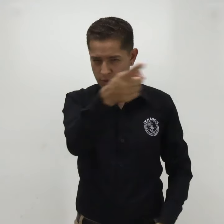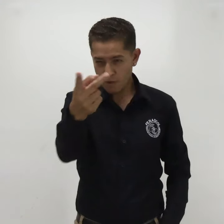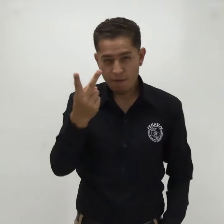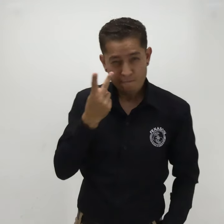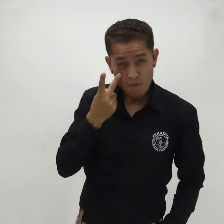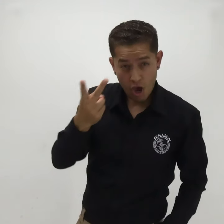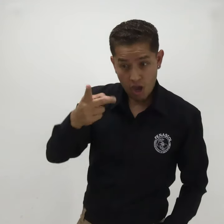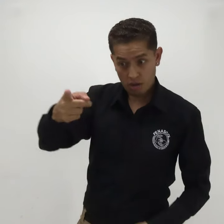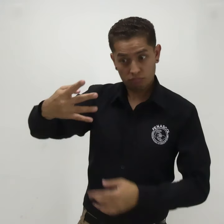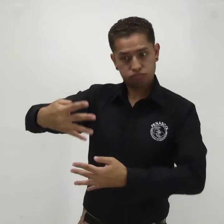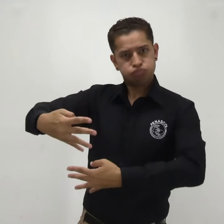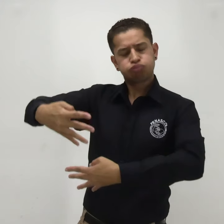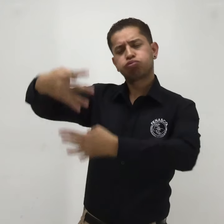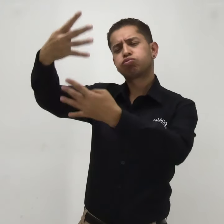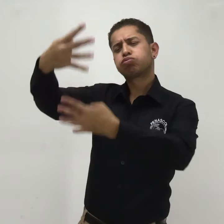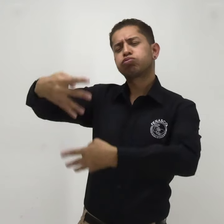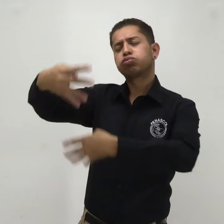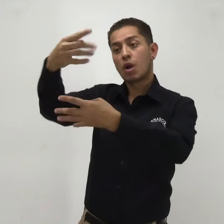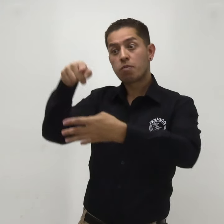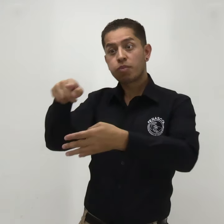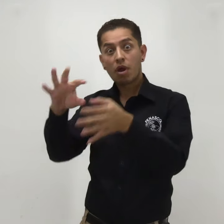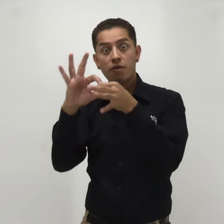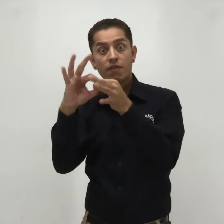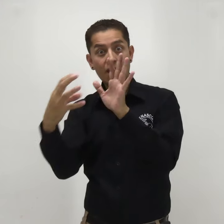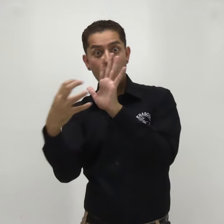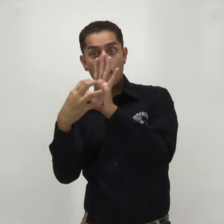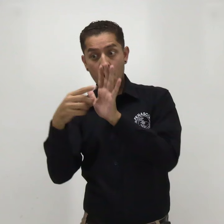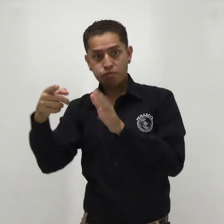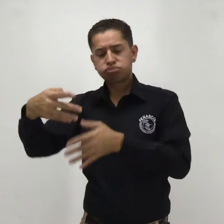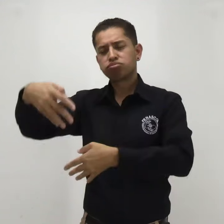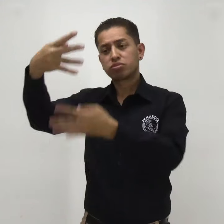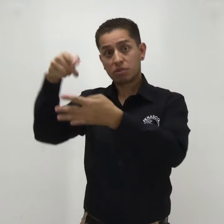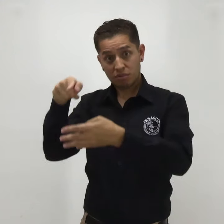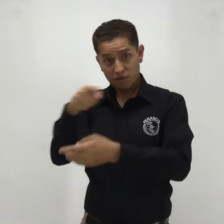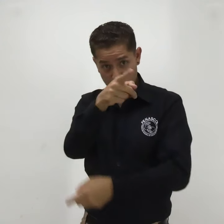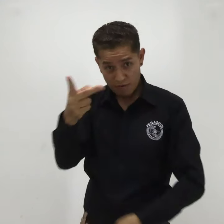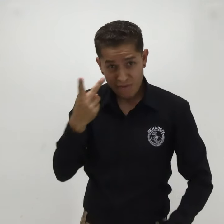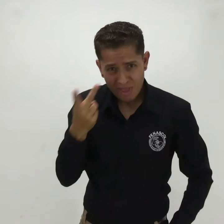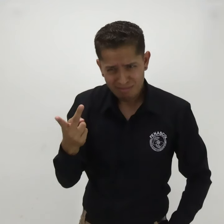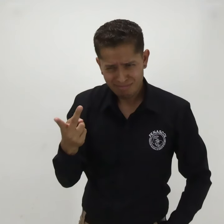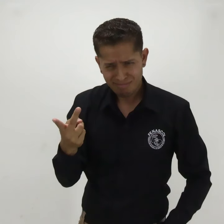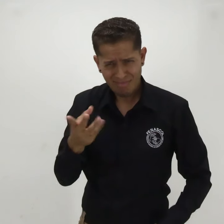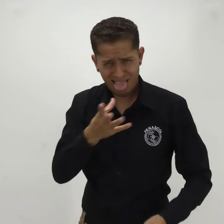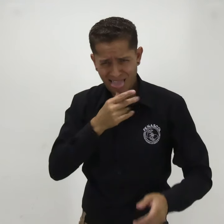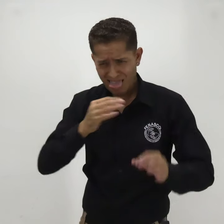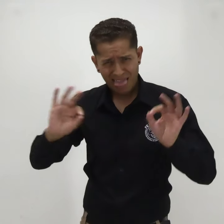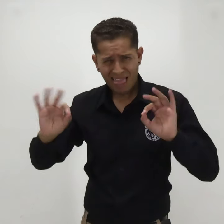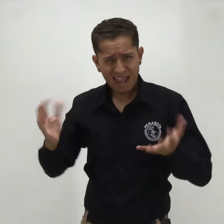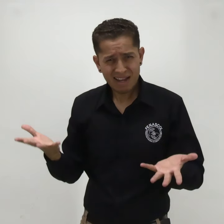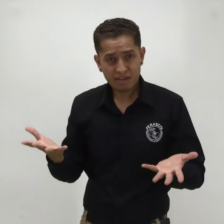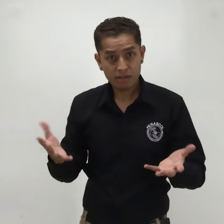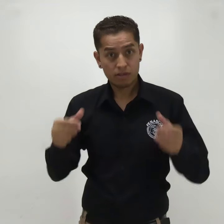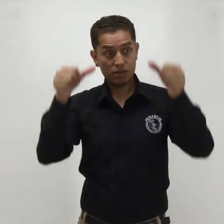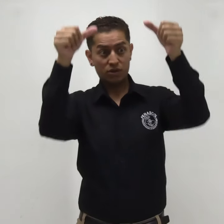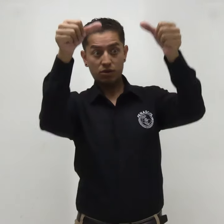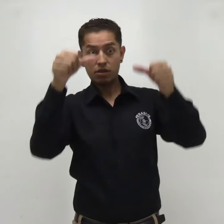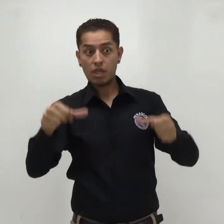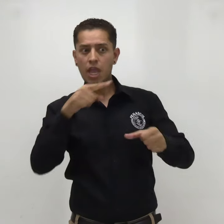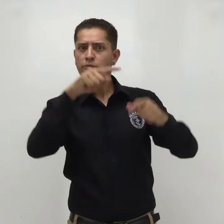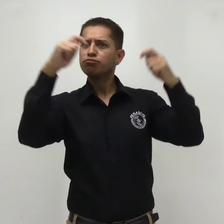el logo de la Federación no aparece en los créditos de la película o el afiche, ni en